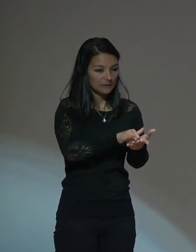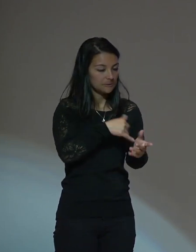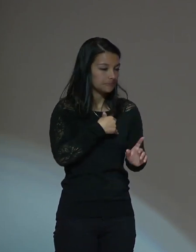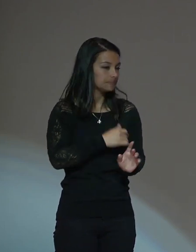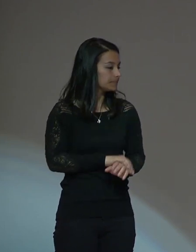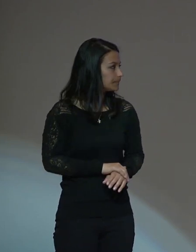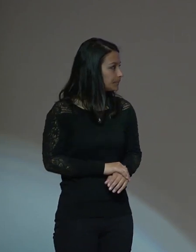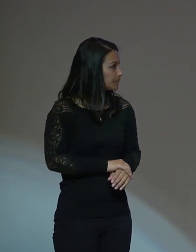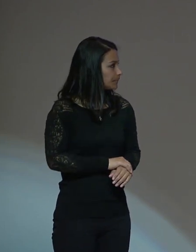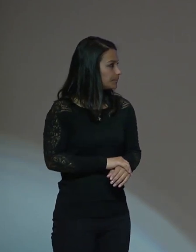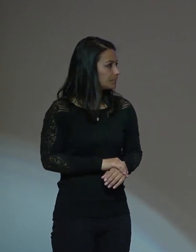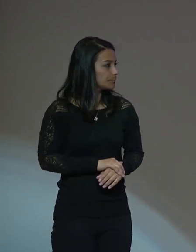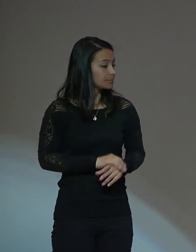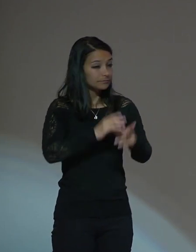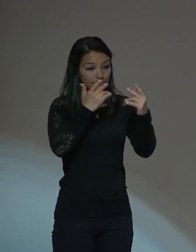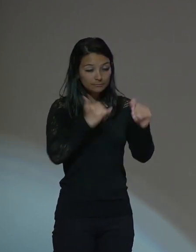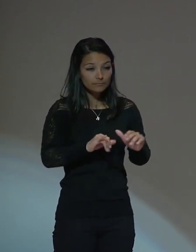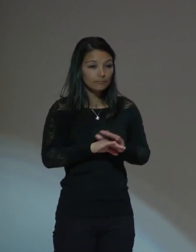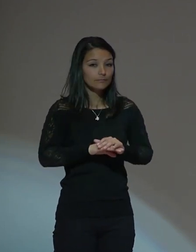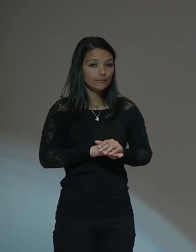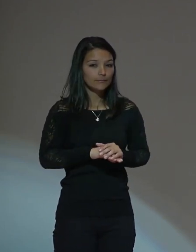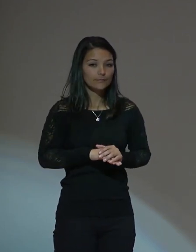después,